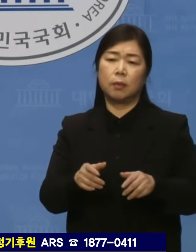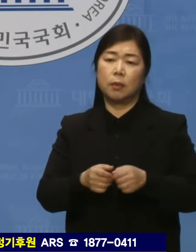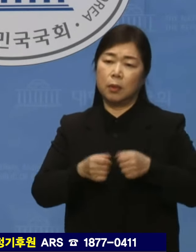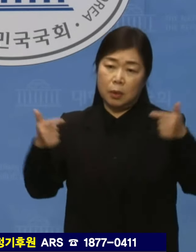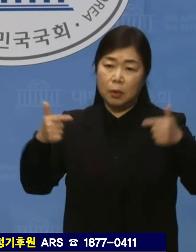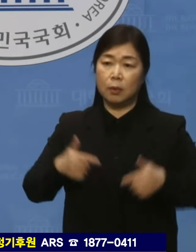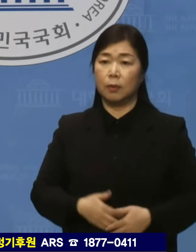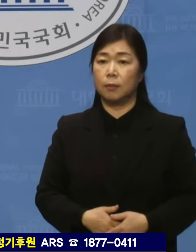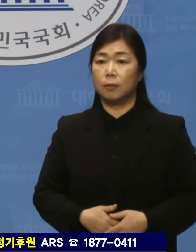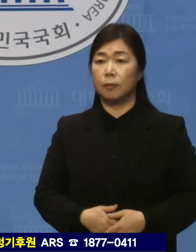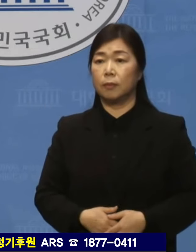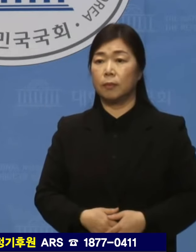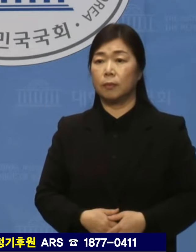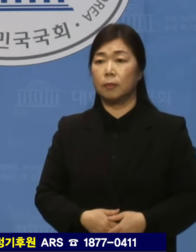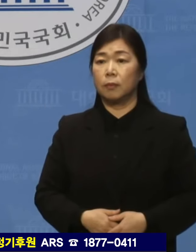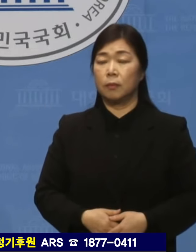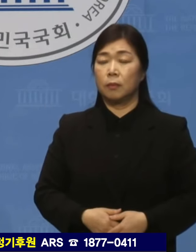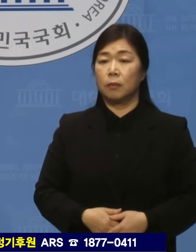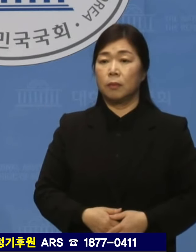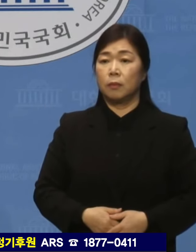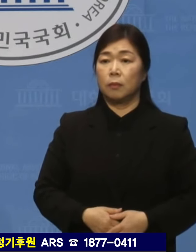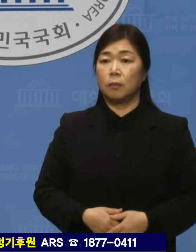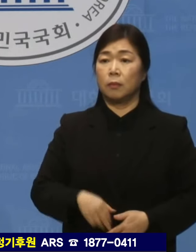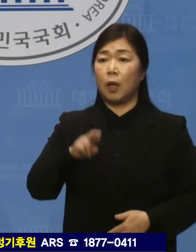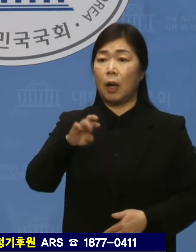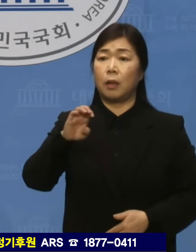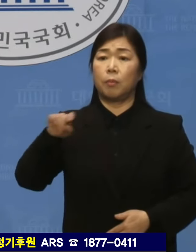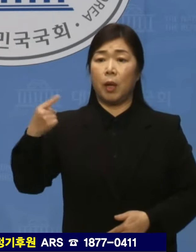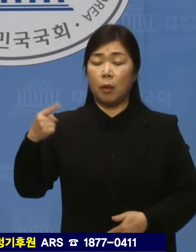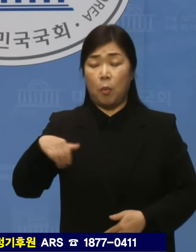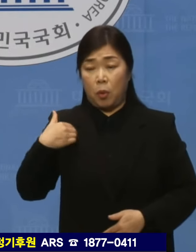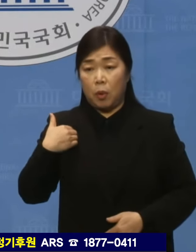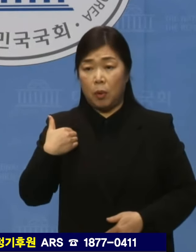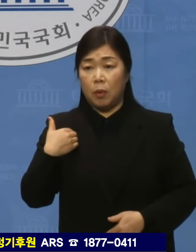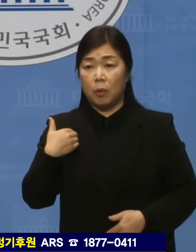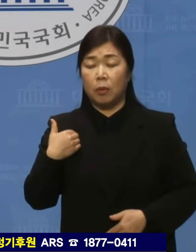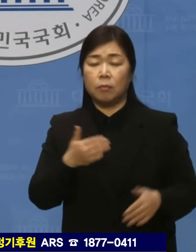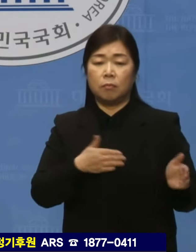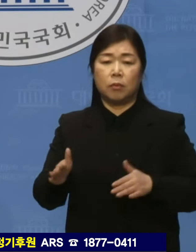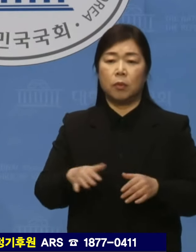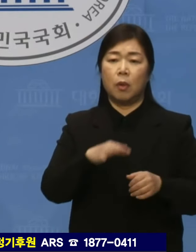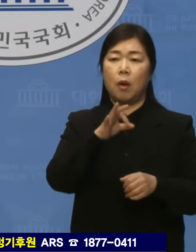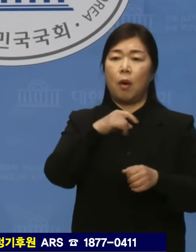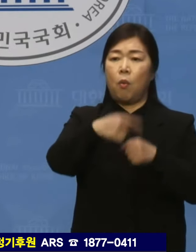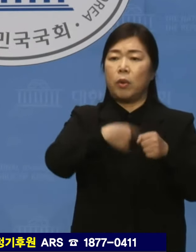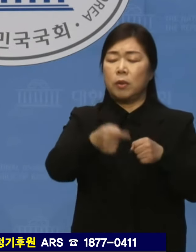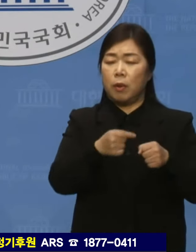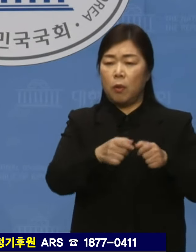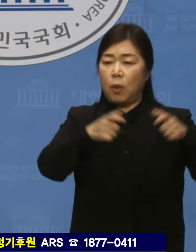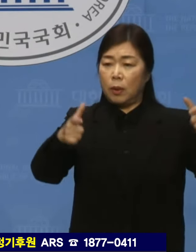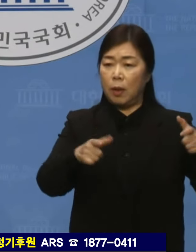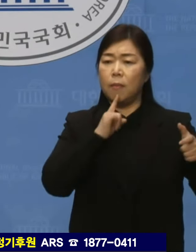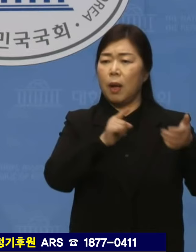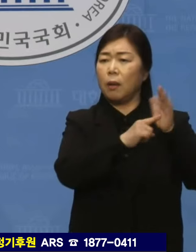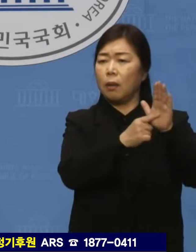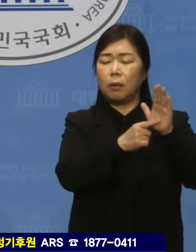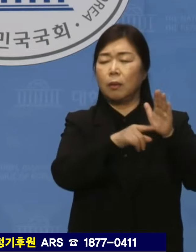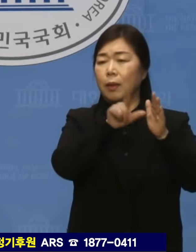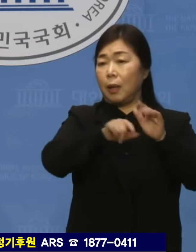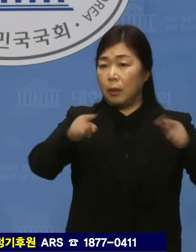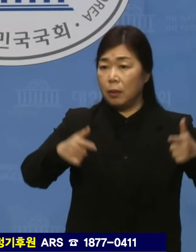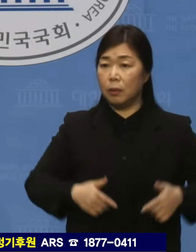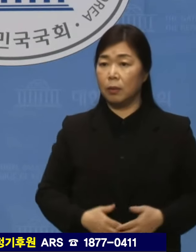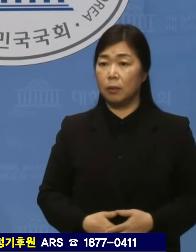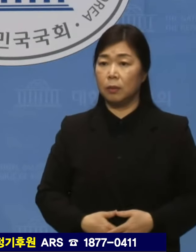아리백을 모른다면 원전 확대만 외치고 있을 때가 아닙니다. 국내 중소기업들에